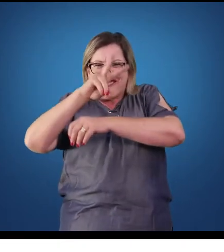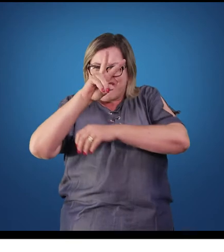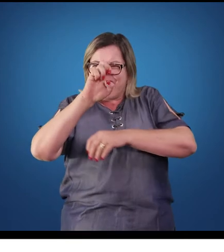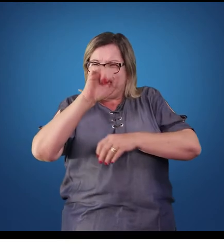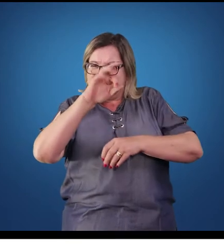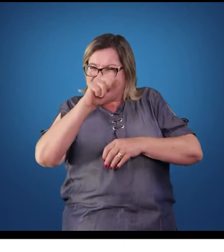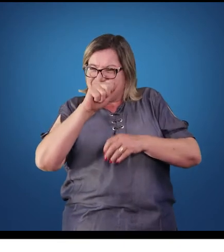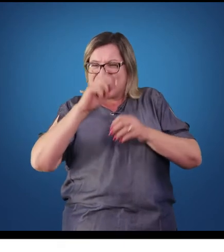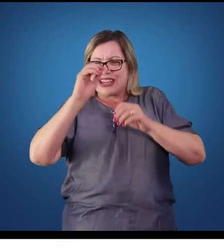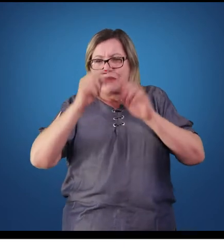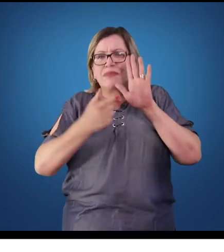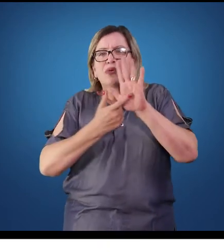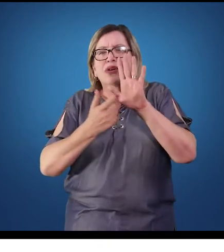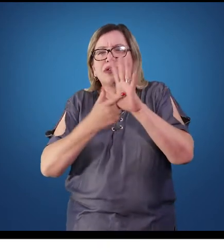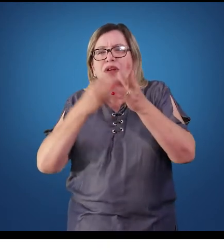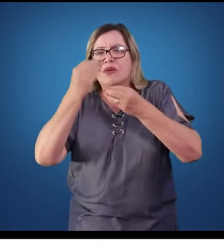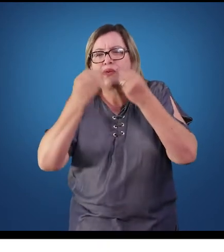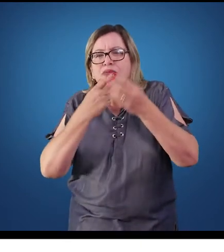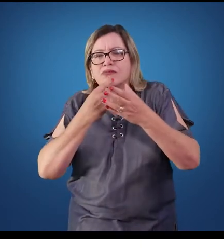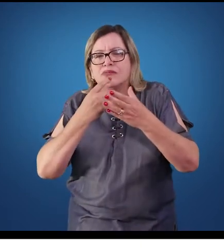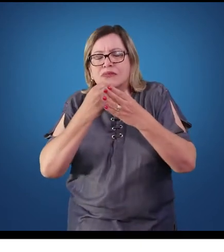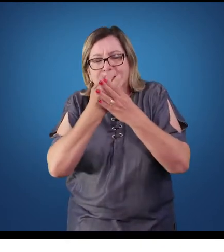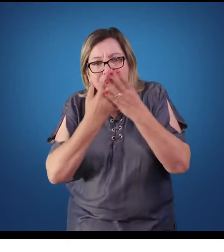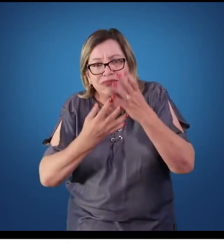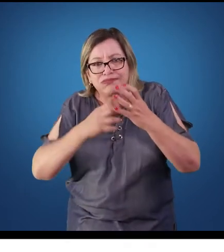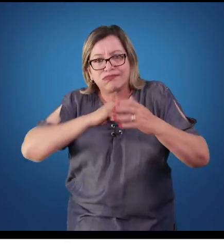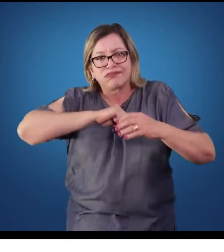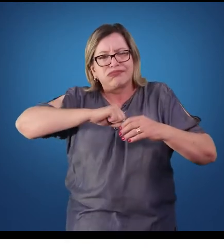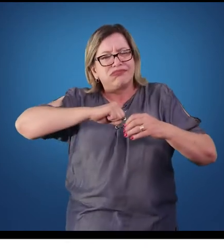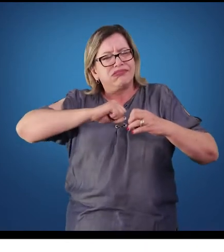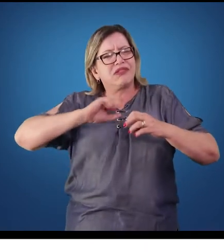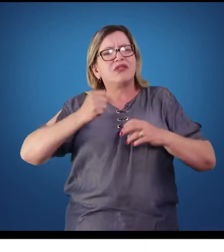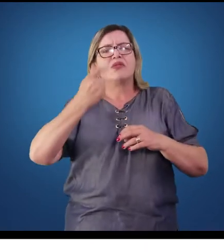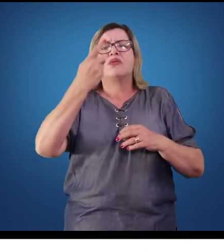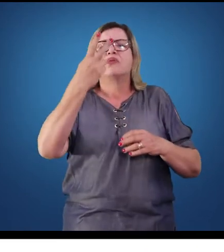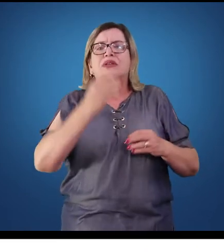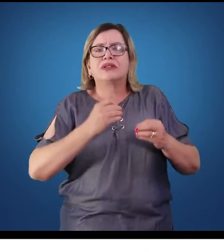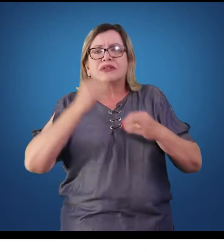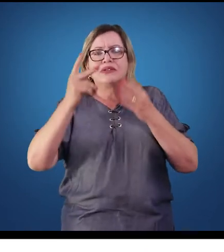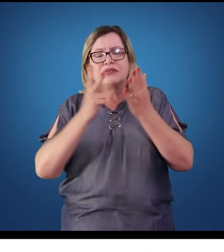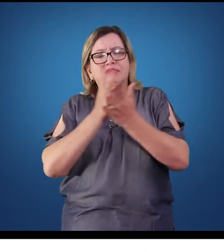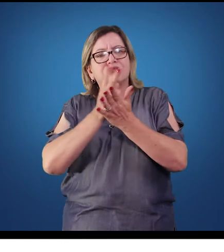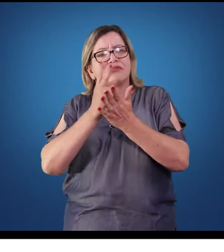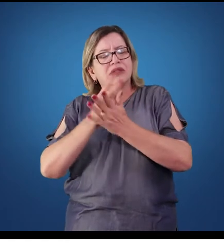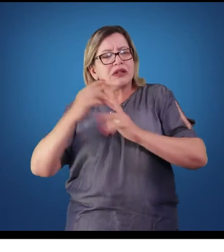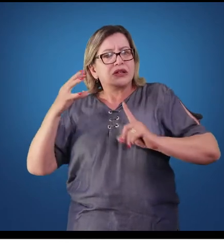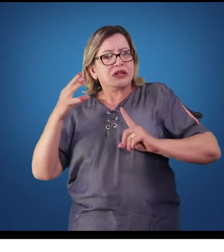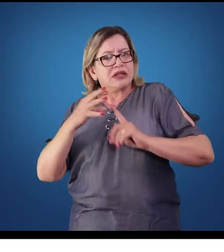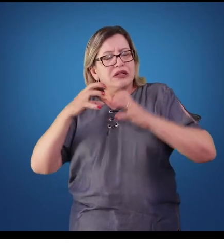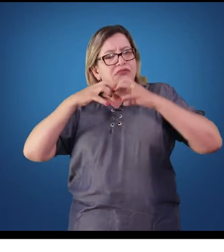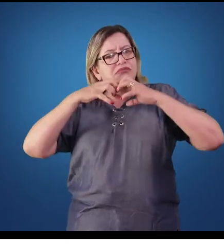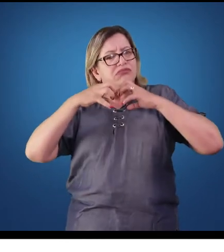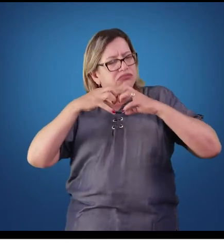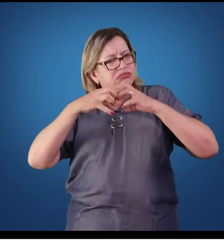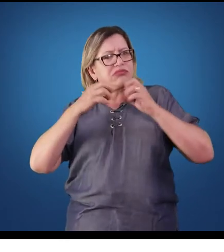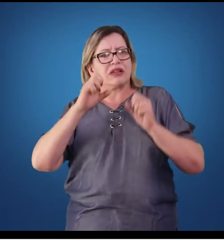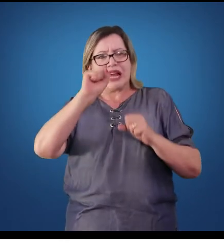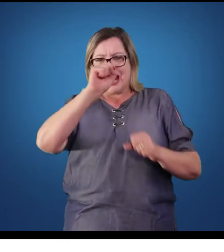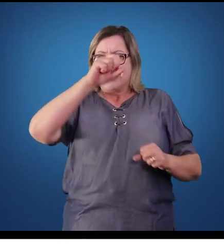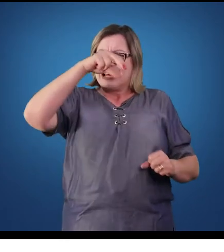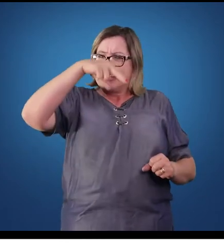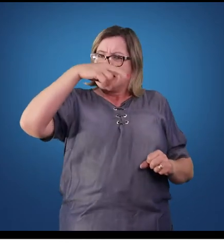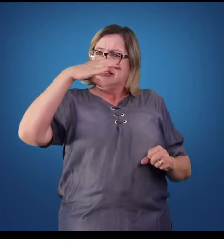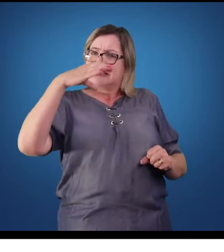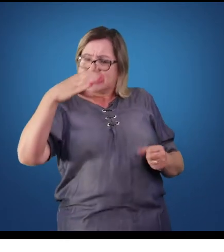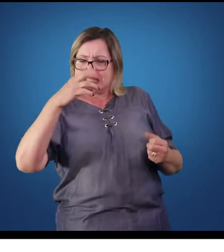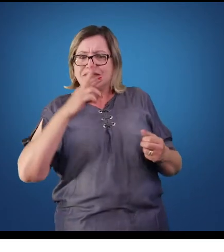determinam a pressão arterial. Essa determinação da pressão arterial gera um estímulo, então, ao sistema nervoso central, que vai mandar uma